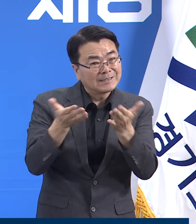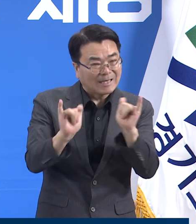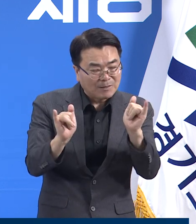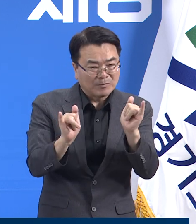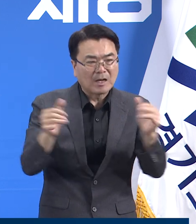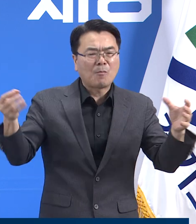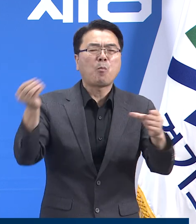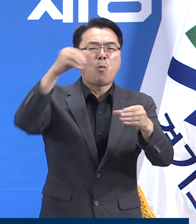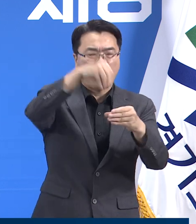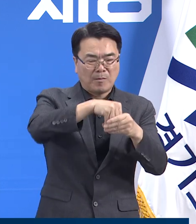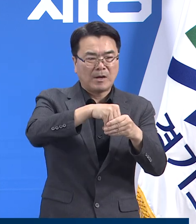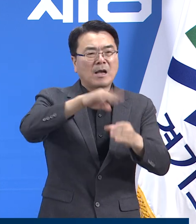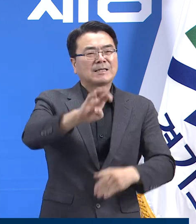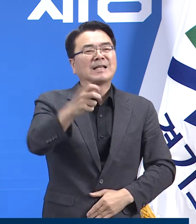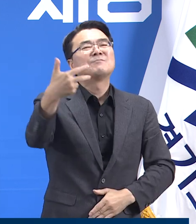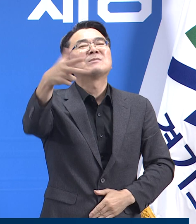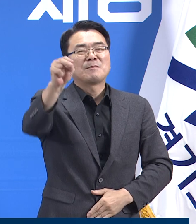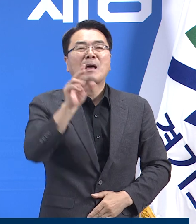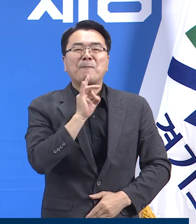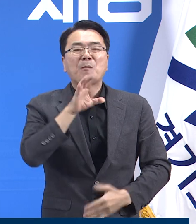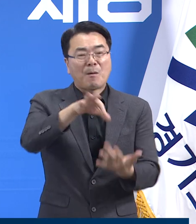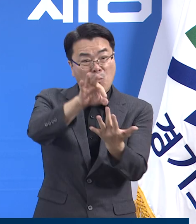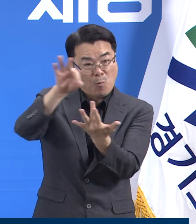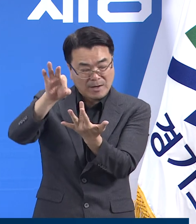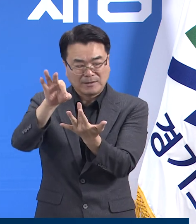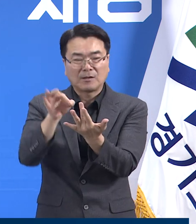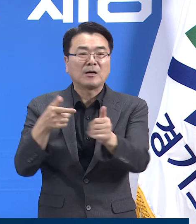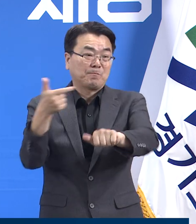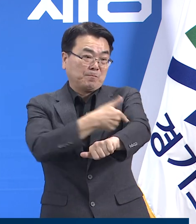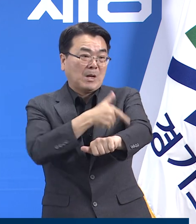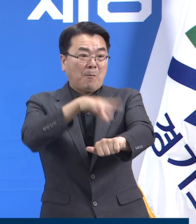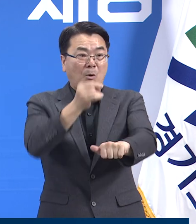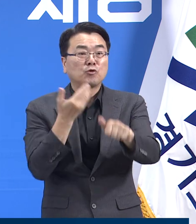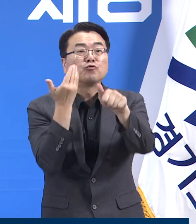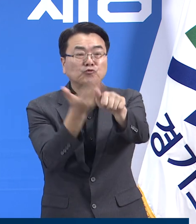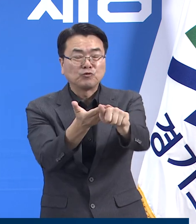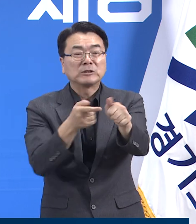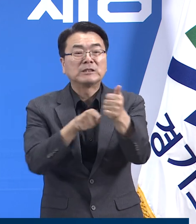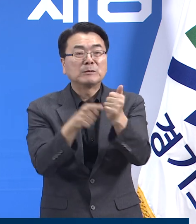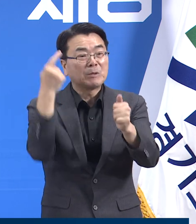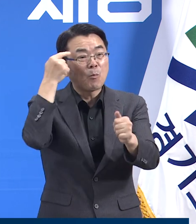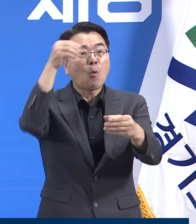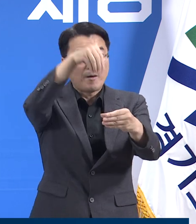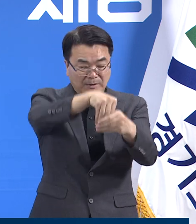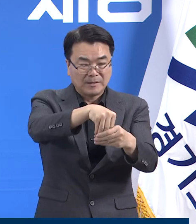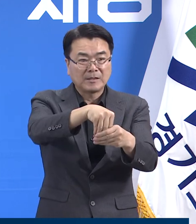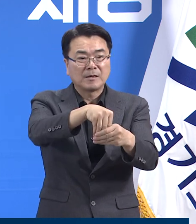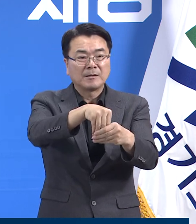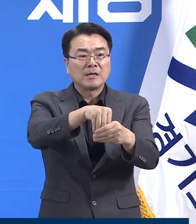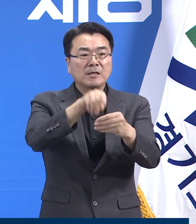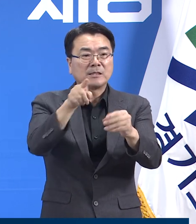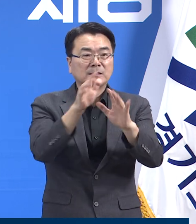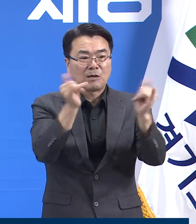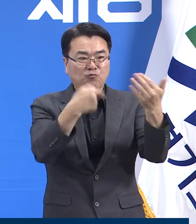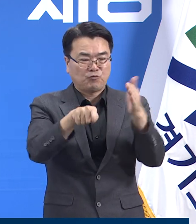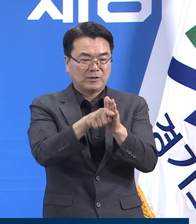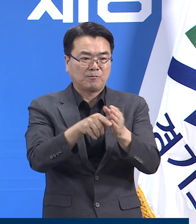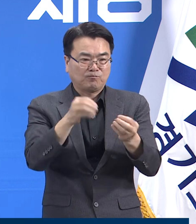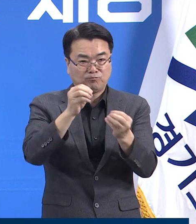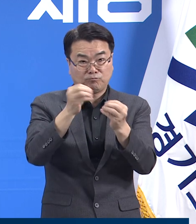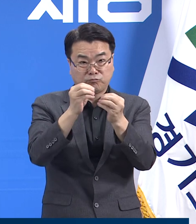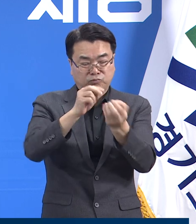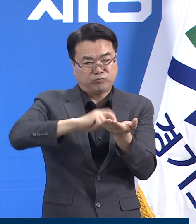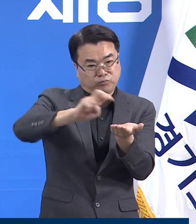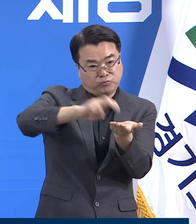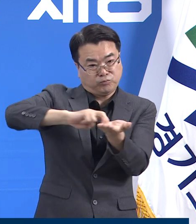47만 5천명을 대상으로 추진할 예정으로 3차 대상자에게는 2일 날 문자메시지로 사전